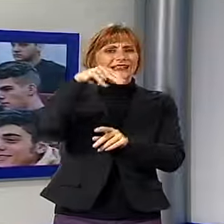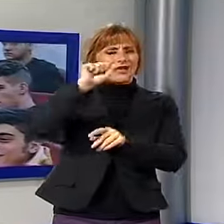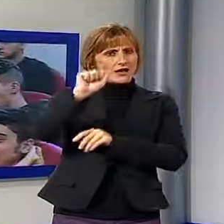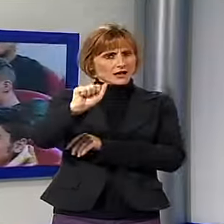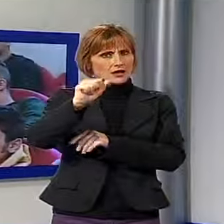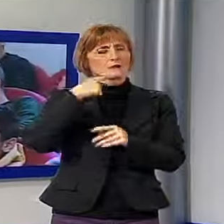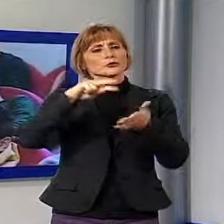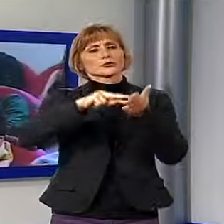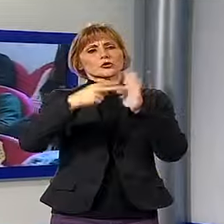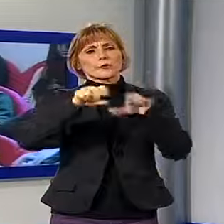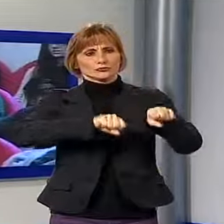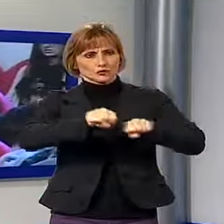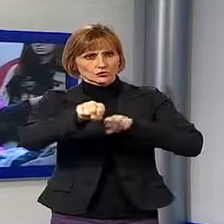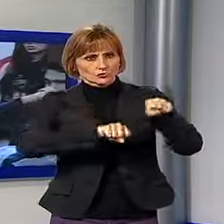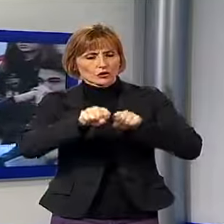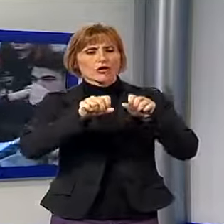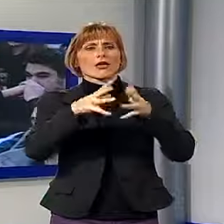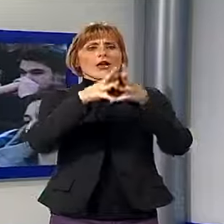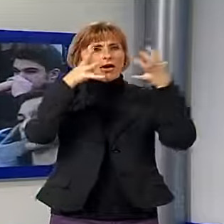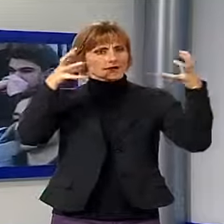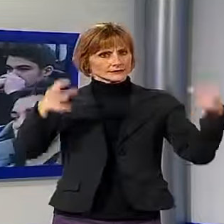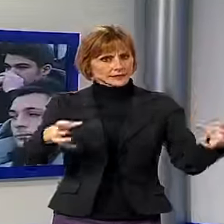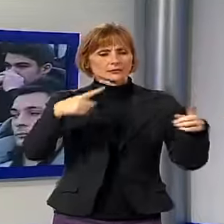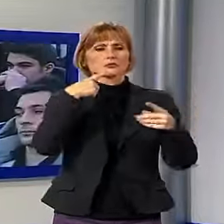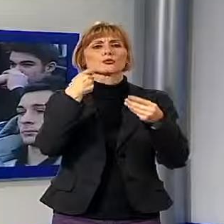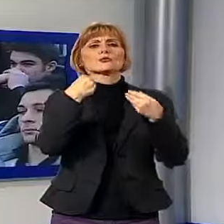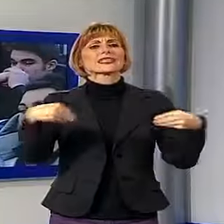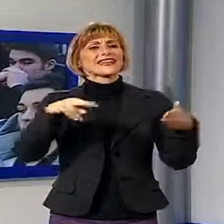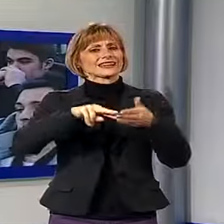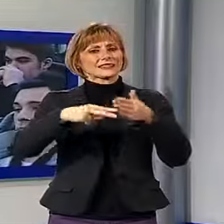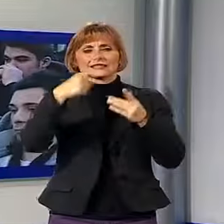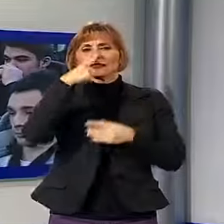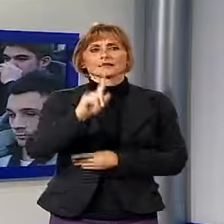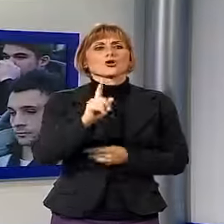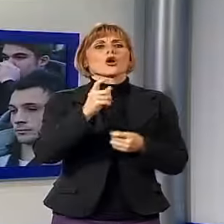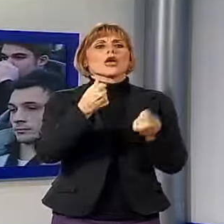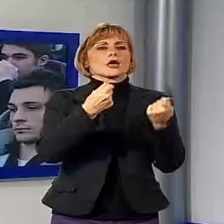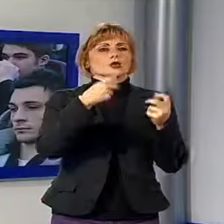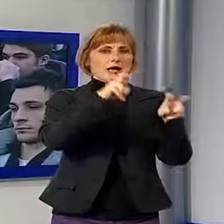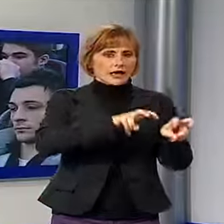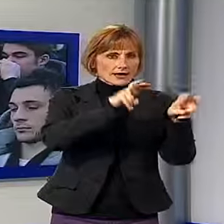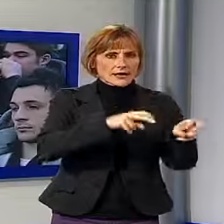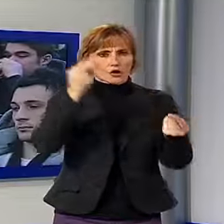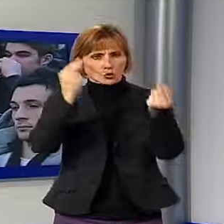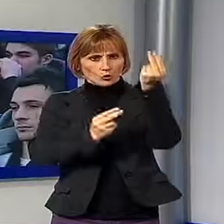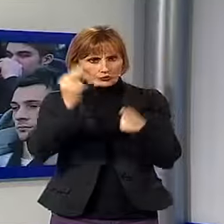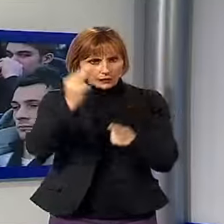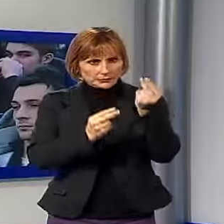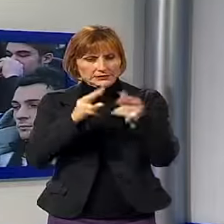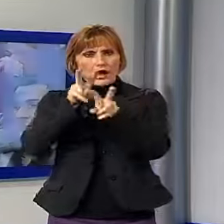alla gestione delle aziende e dunque a materie tecniche come economia agraria, contabilità, agronomia e coltivazioni,